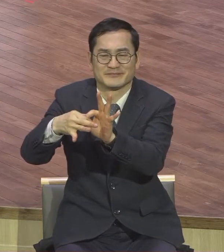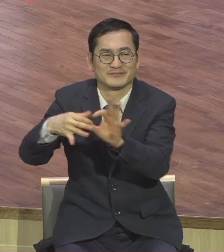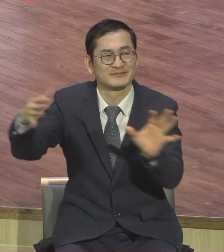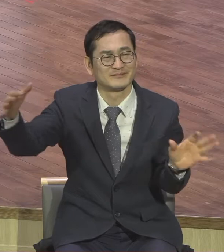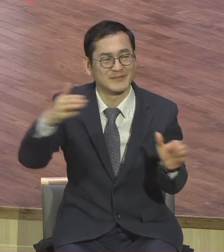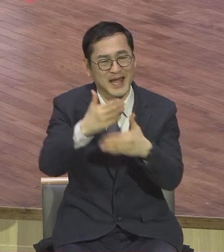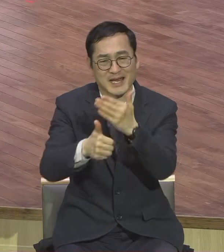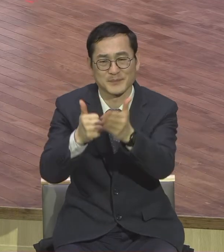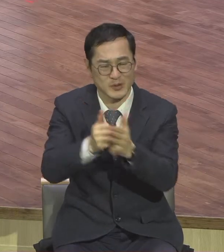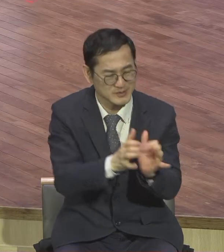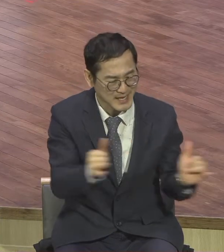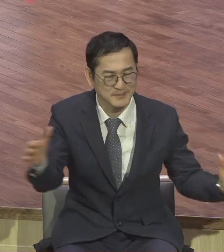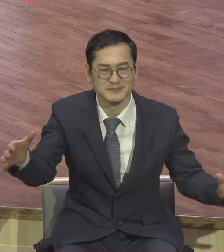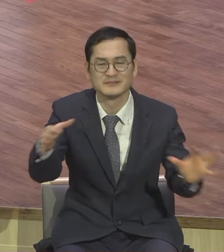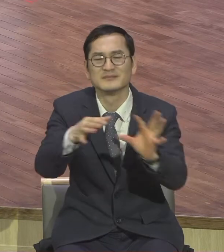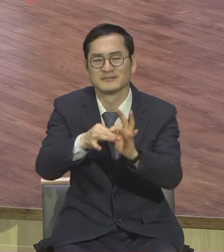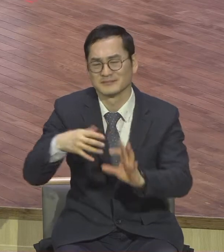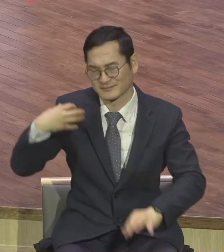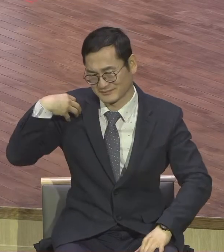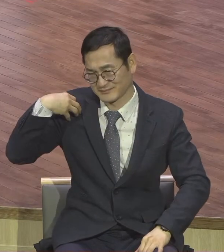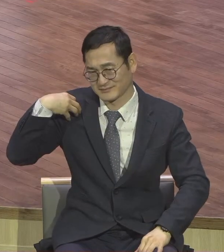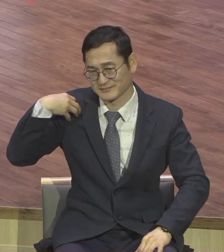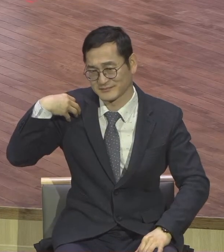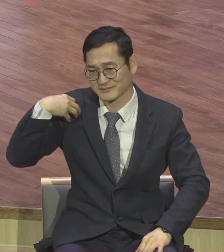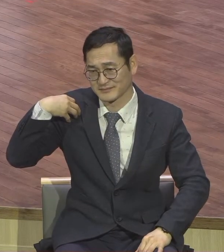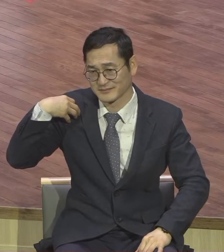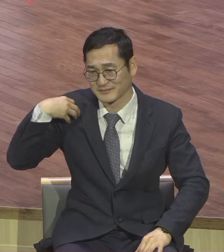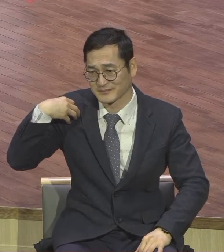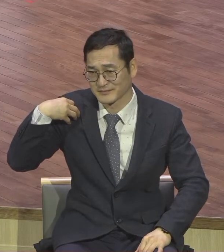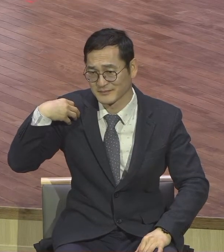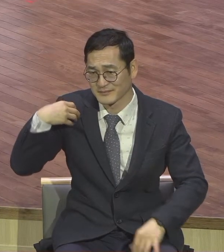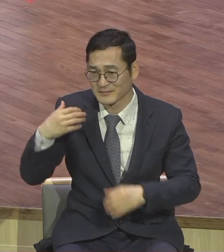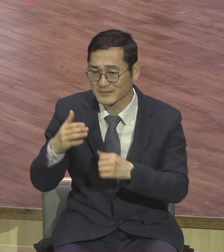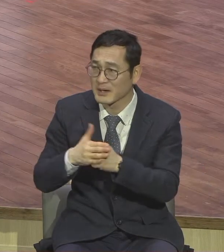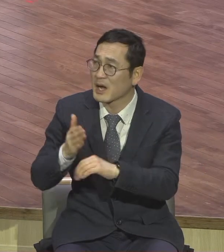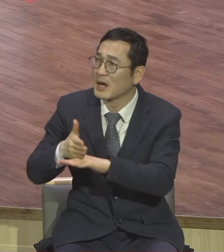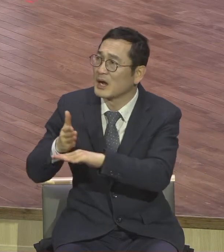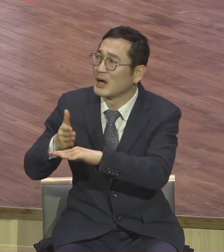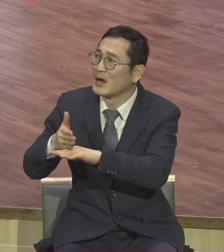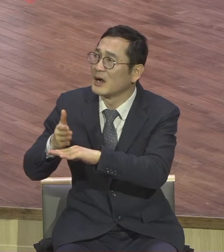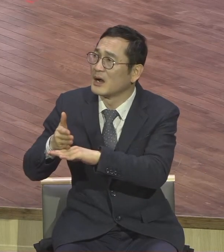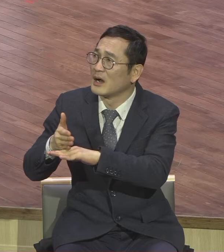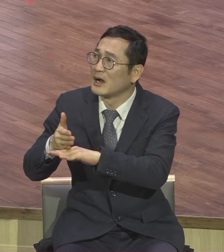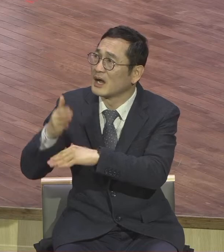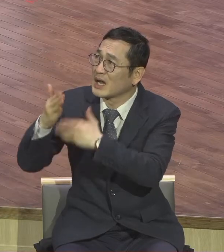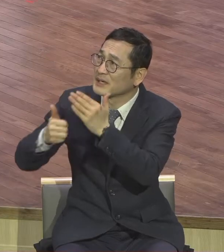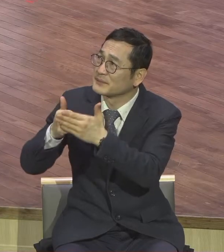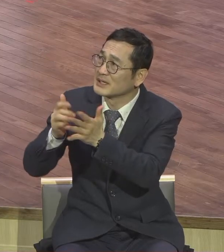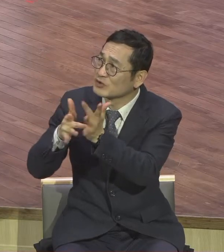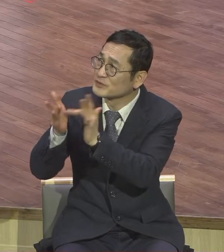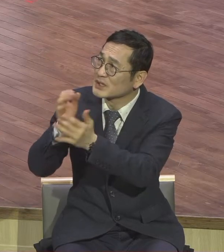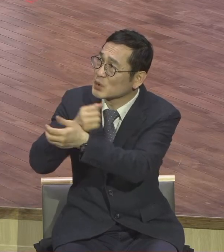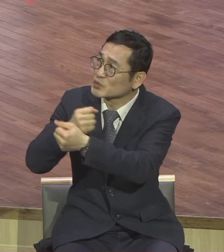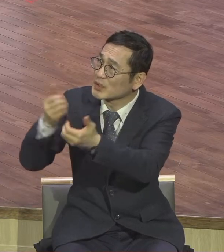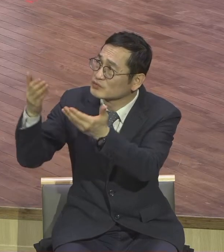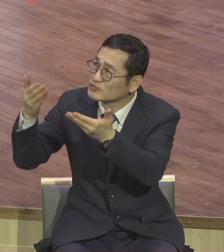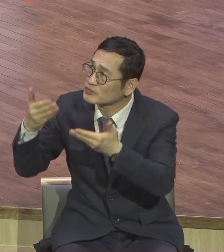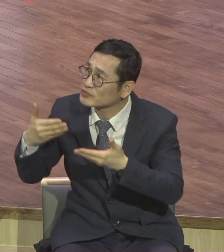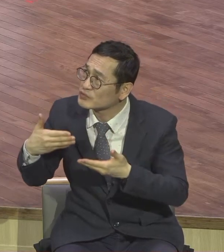이유 불문 용서의 삶이에요 용서의 삶 여러분 잘 아시잖아요